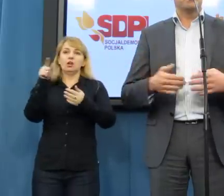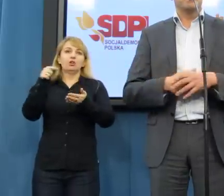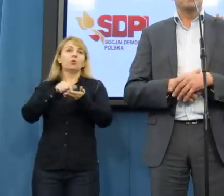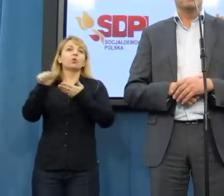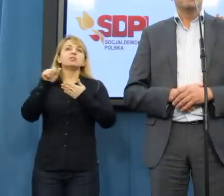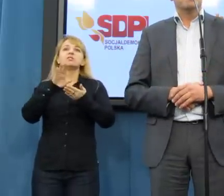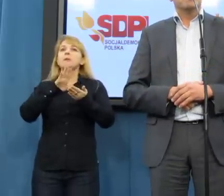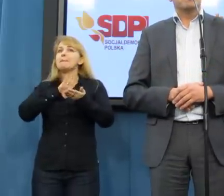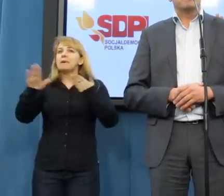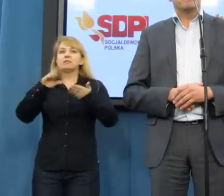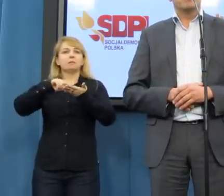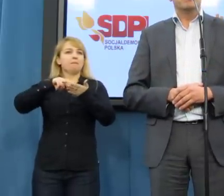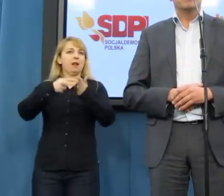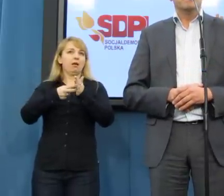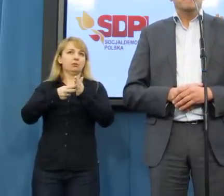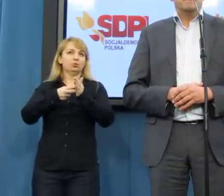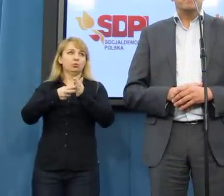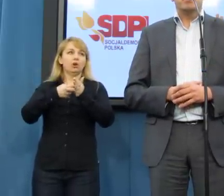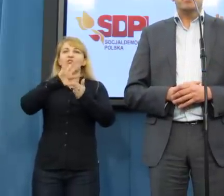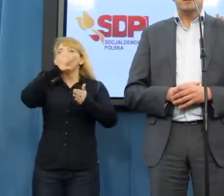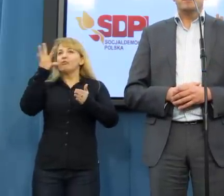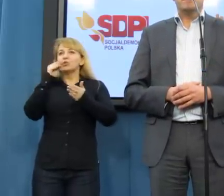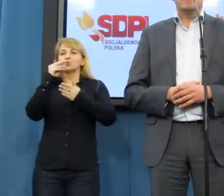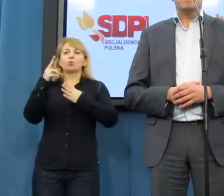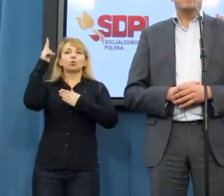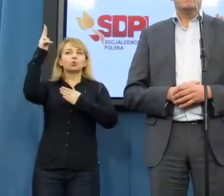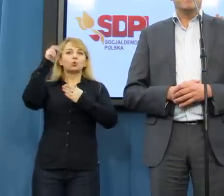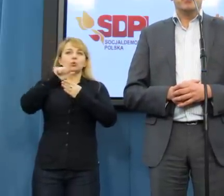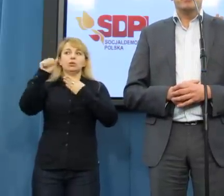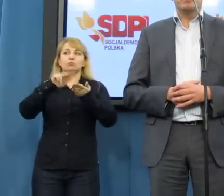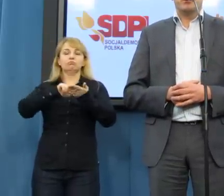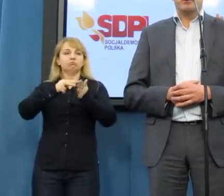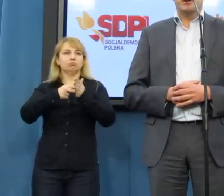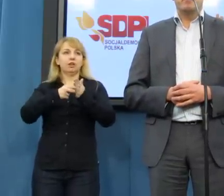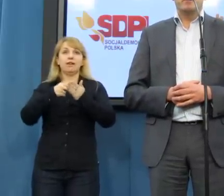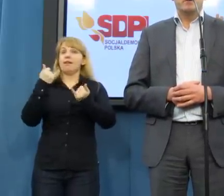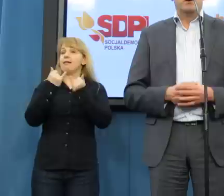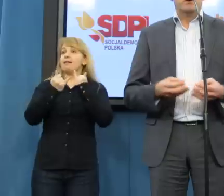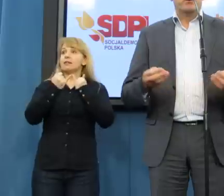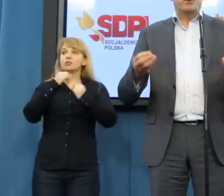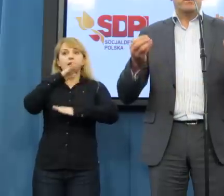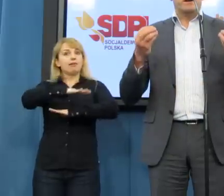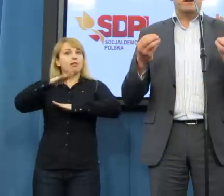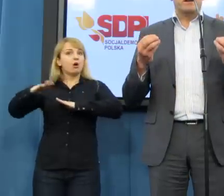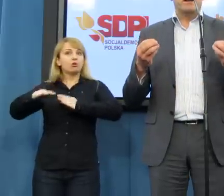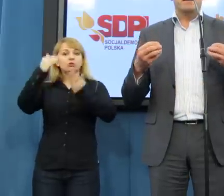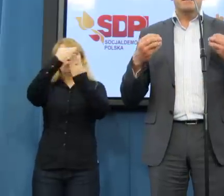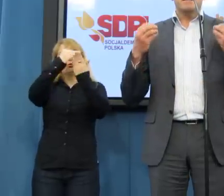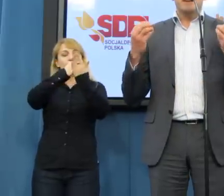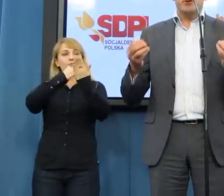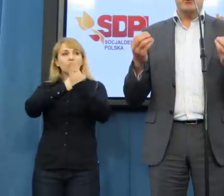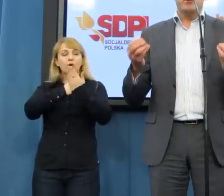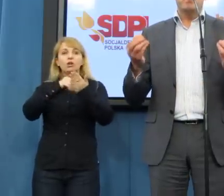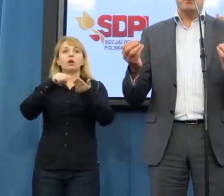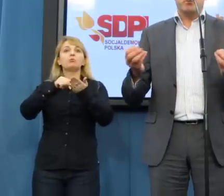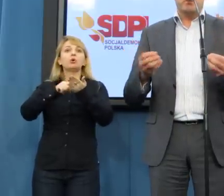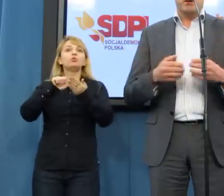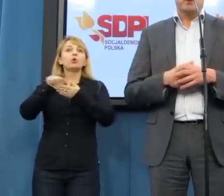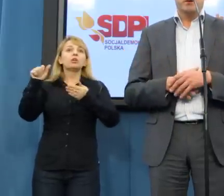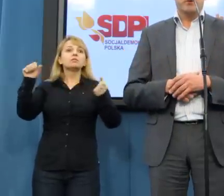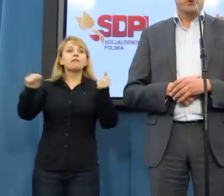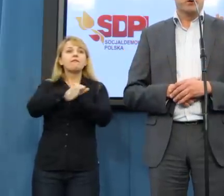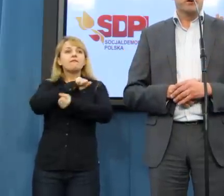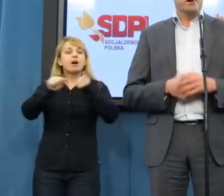przed założeniami przedstawionymi. Więc proszę Państwa, jeśli narodowy program, to walka z narodowymi